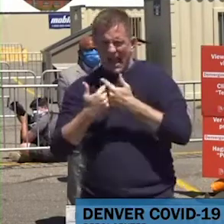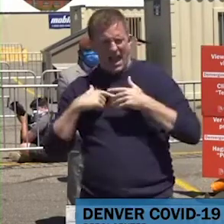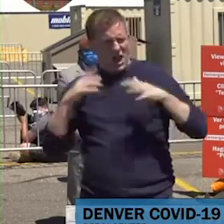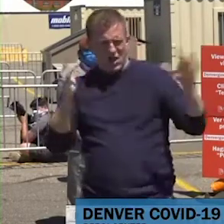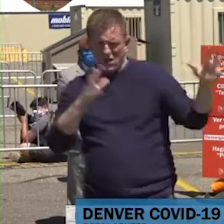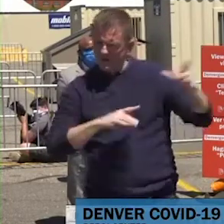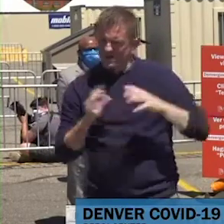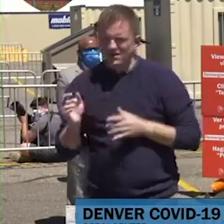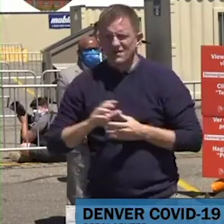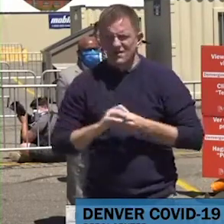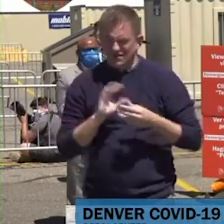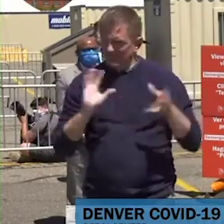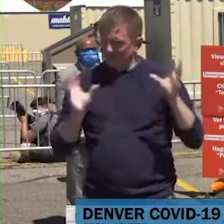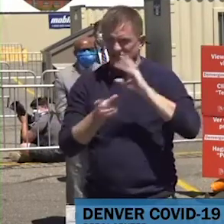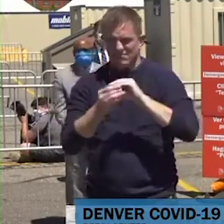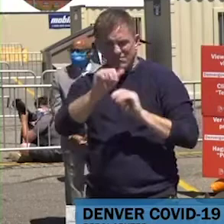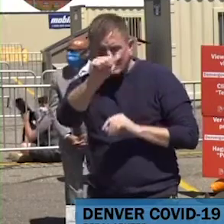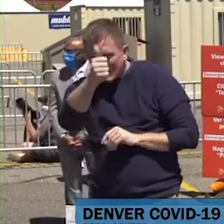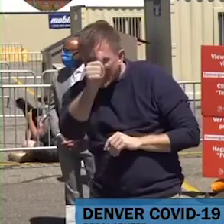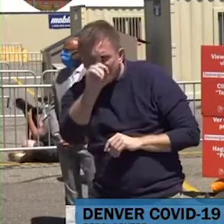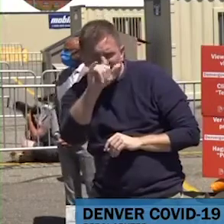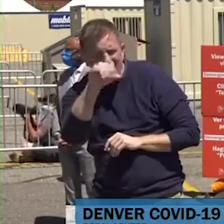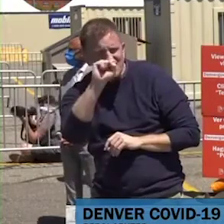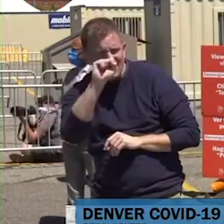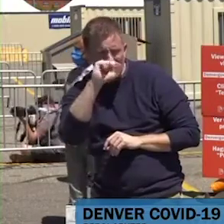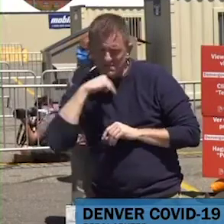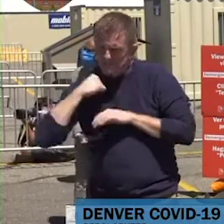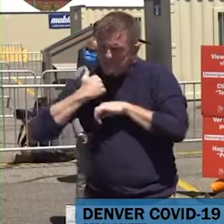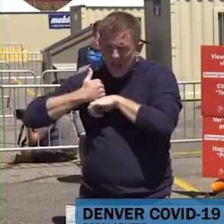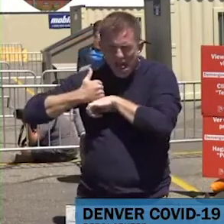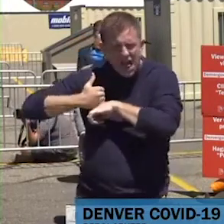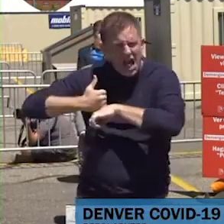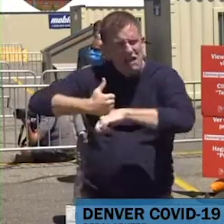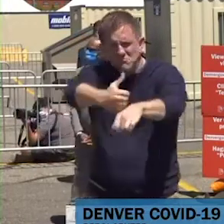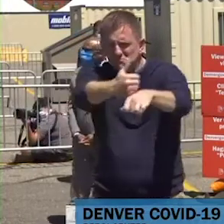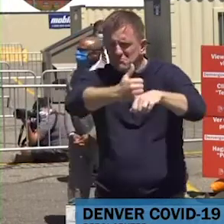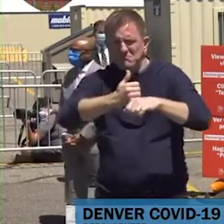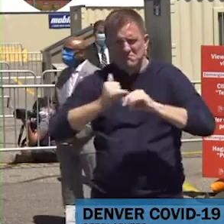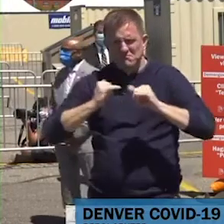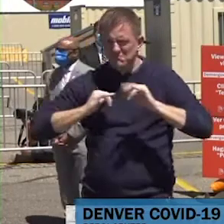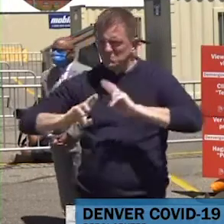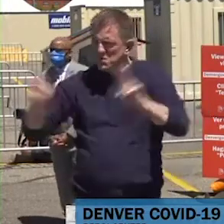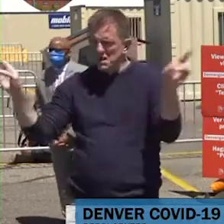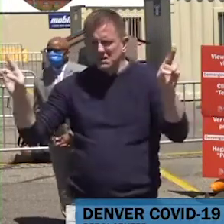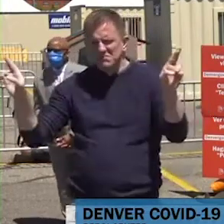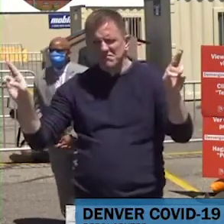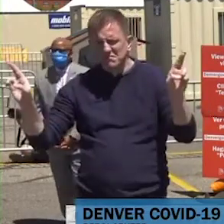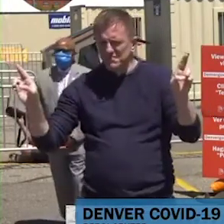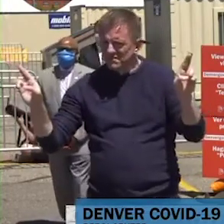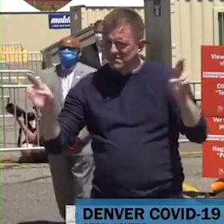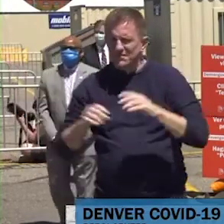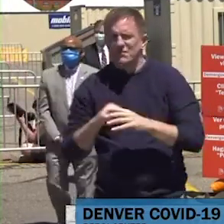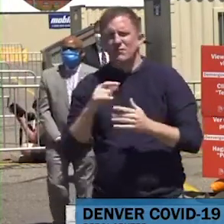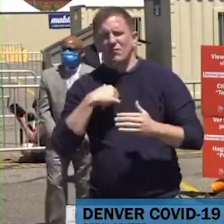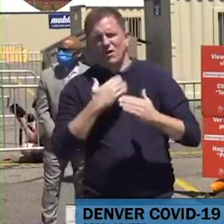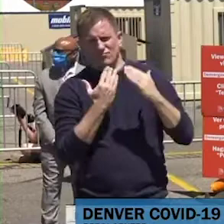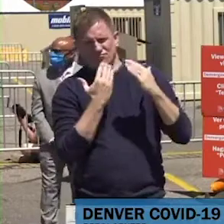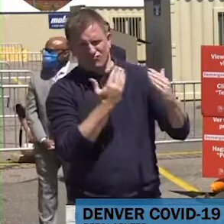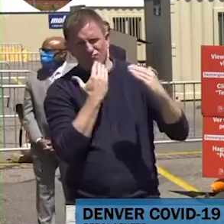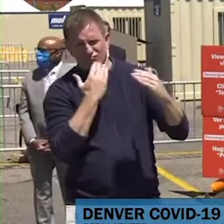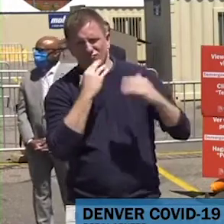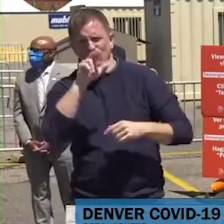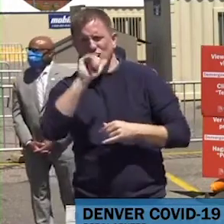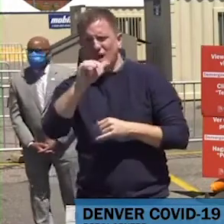socios metropolitanos en Denver. Tenemos a nosotros a Ray González del Condado Adams, quien es el gerente del condado, Don